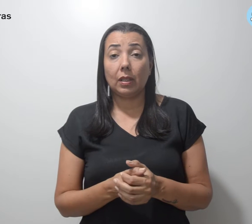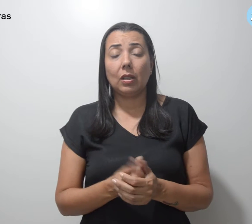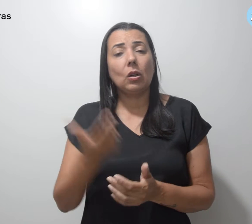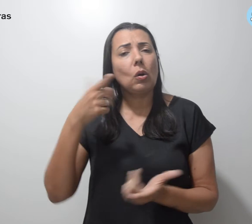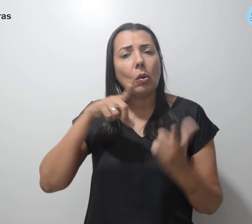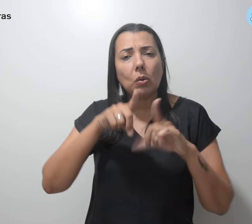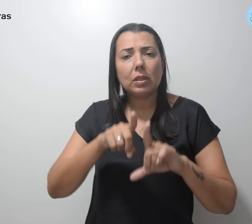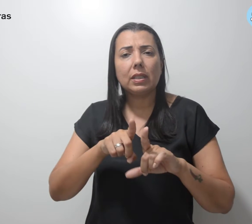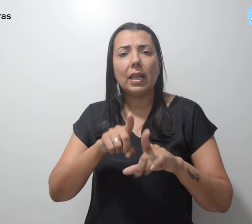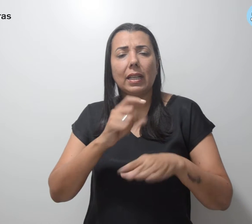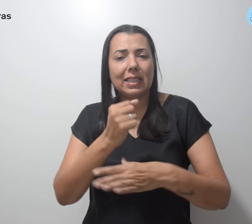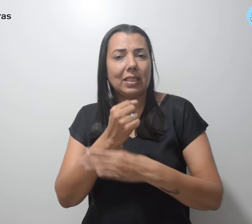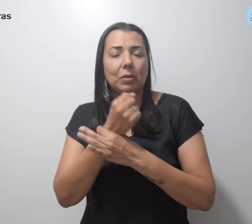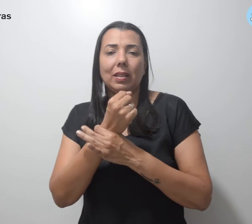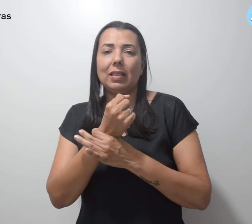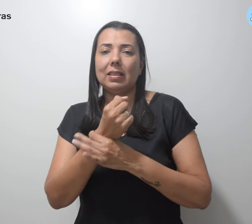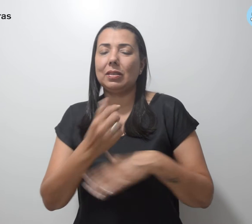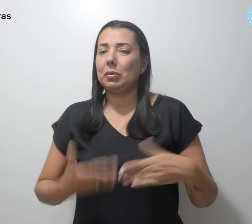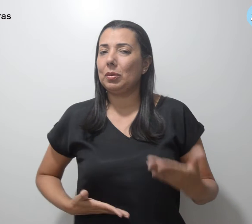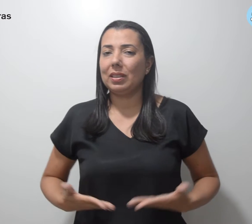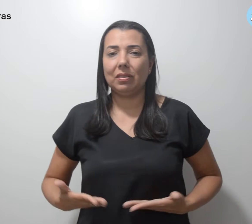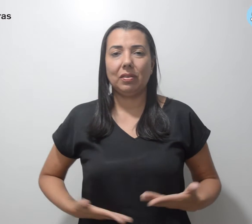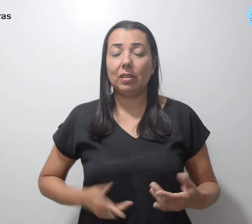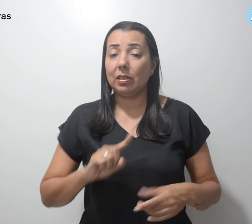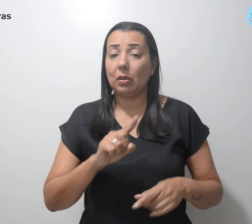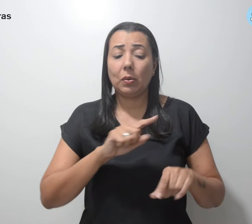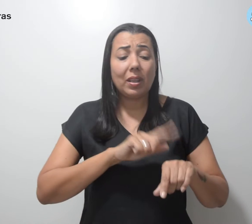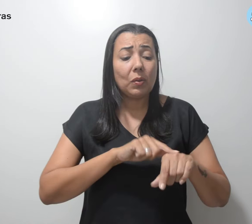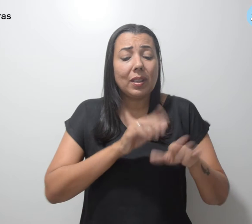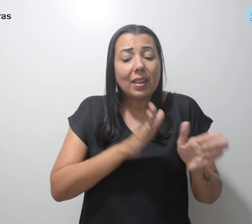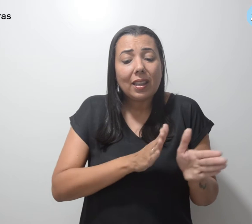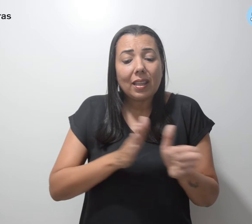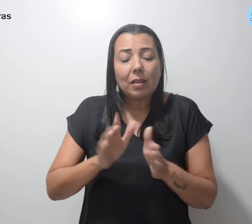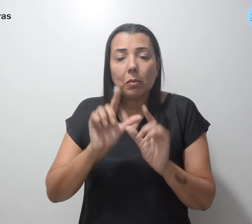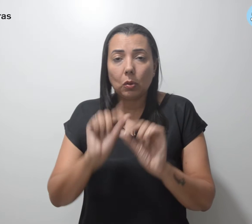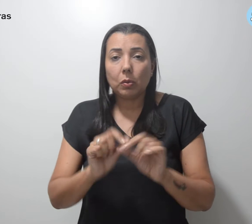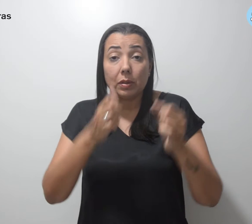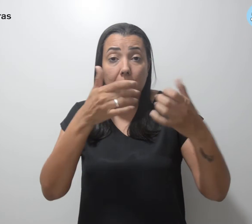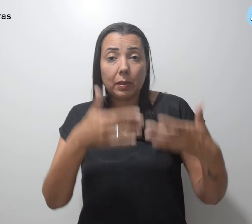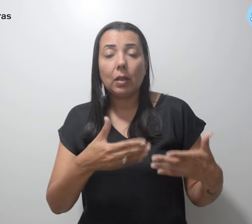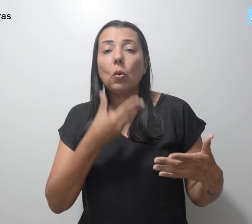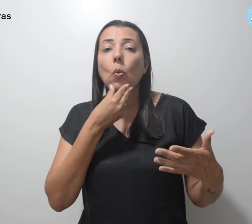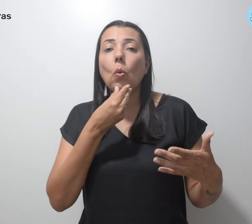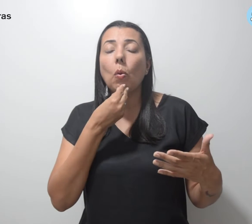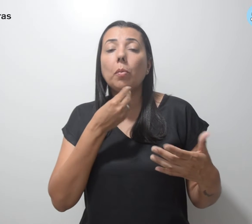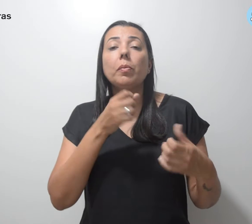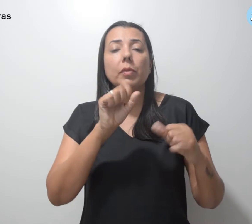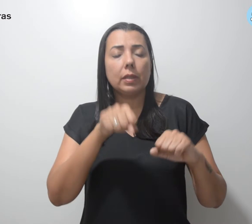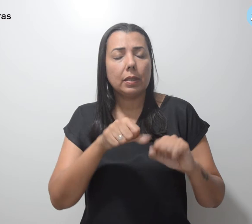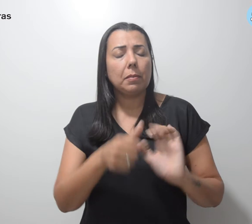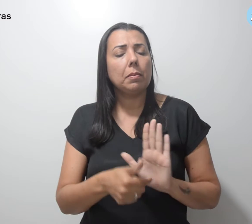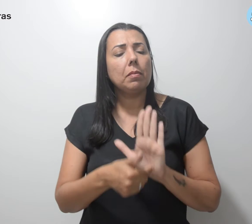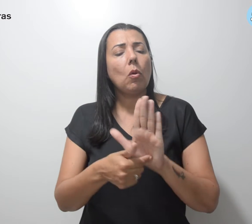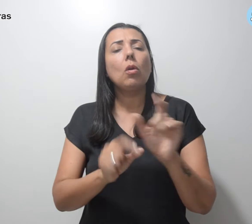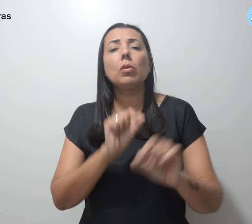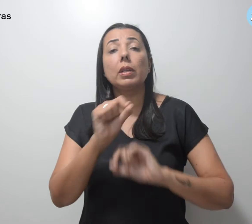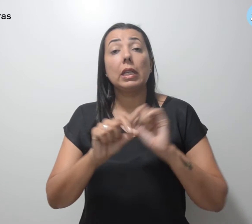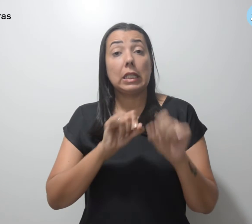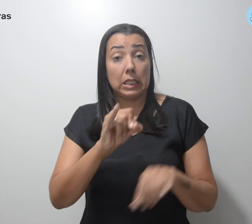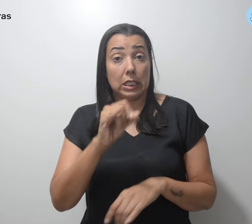estabilidade e é por curta duração, explica Rogério. Isso mostra que se Bolsonaro for